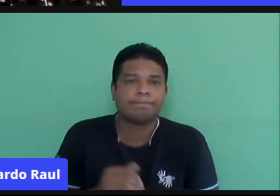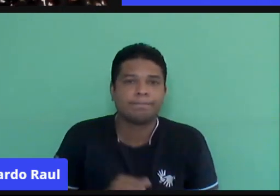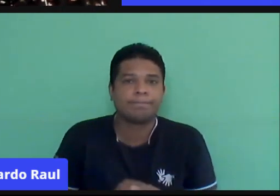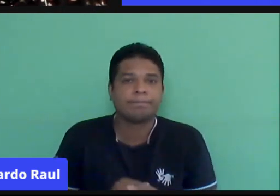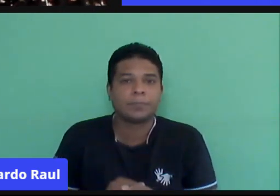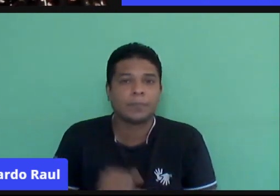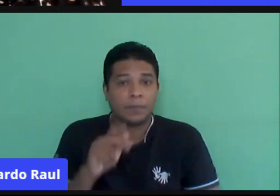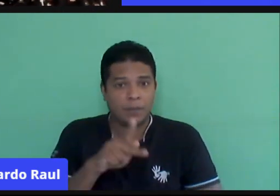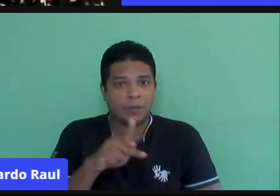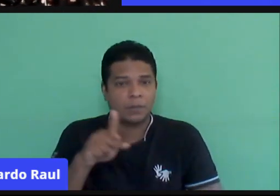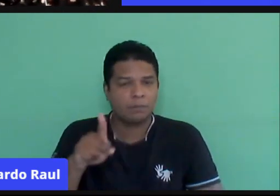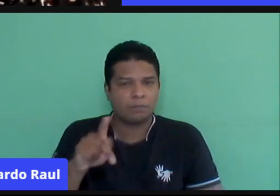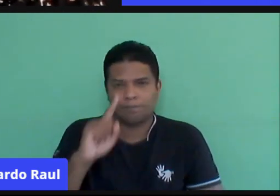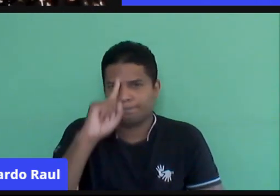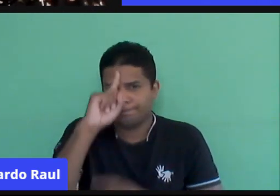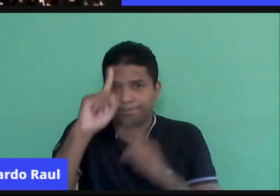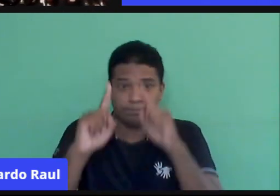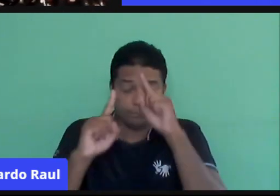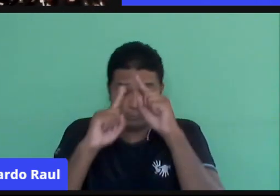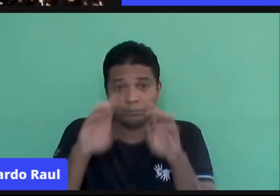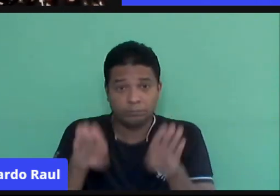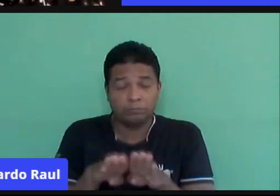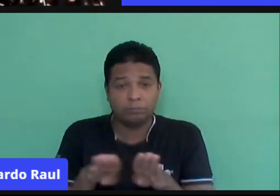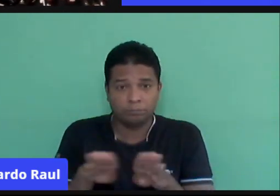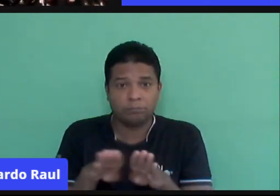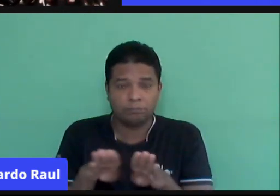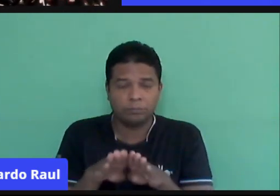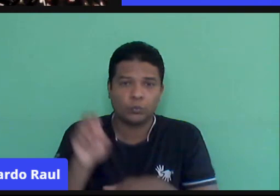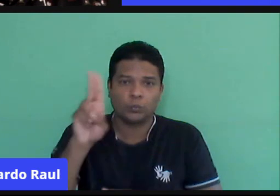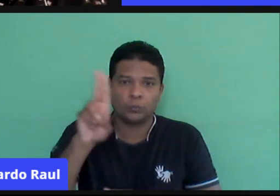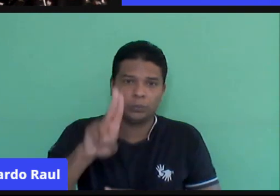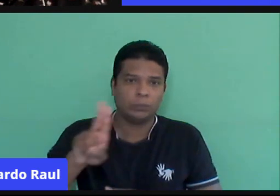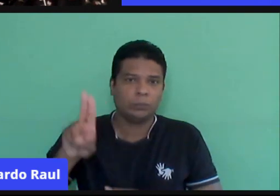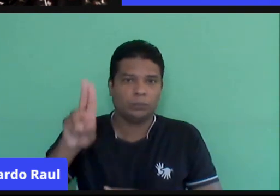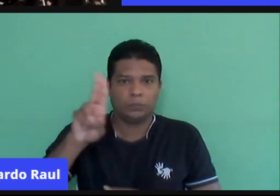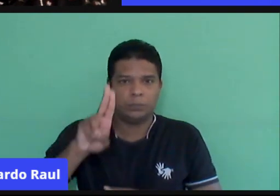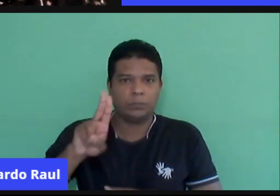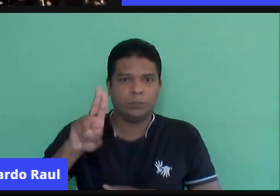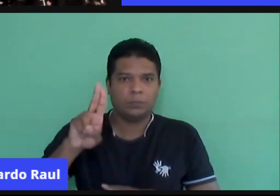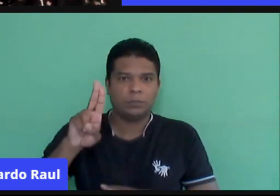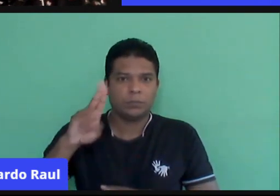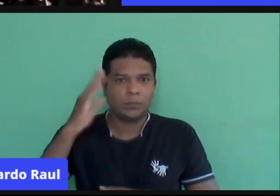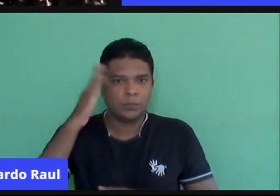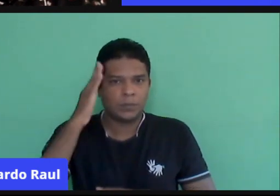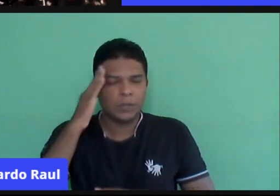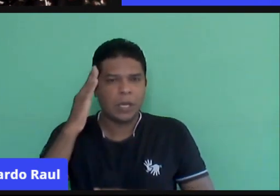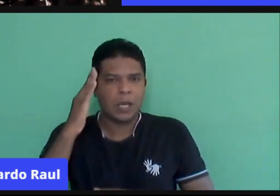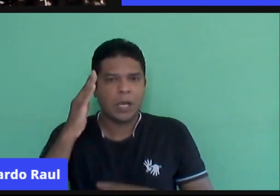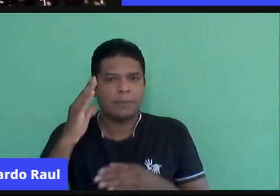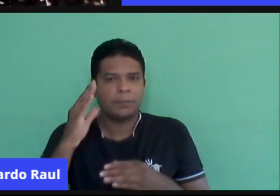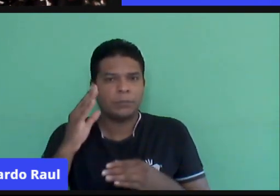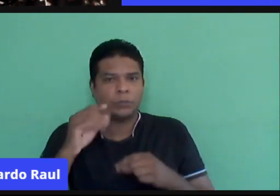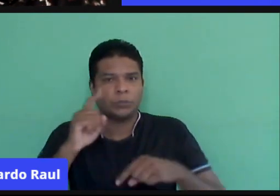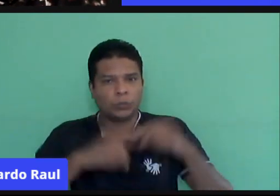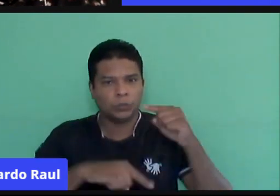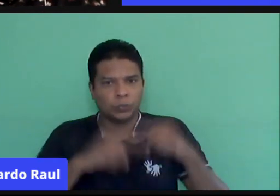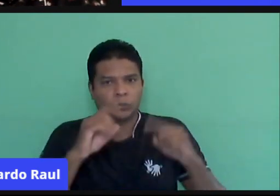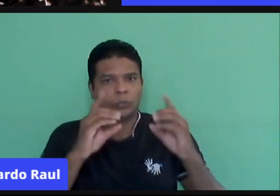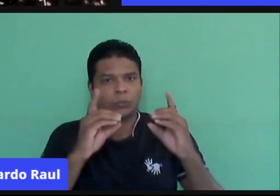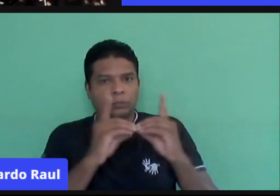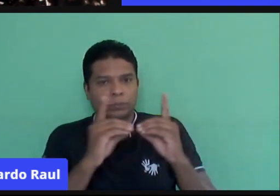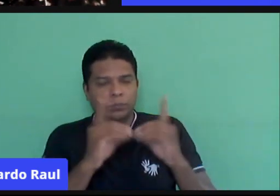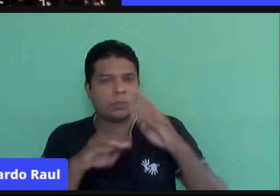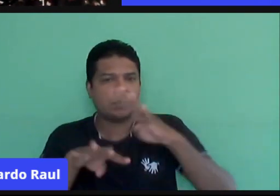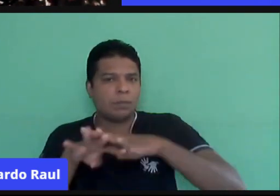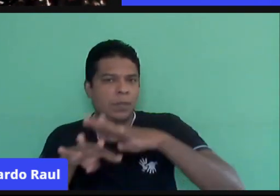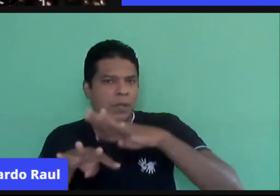para que o professor crie também possibilidades de uso, né? Porque a gente sabe que os recursos didáticos, em relação às aulas de